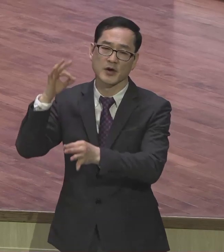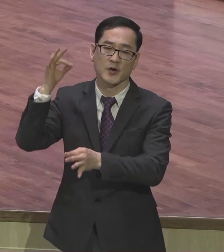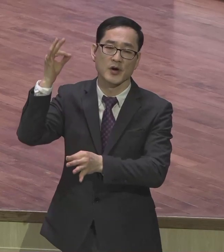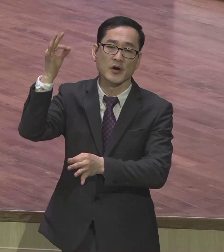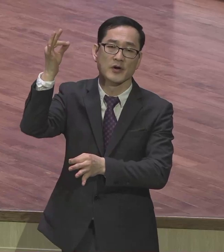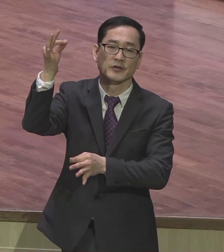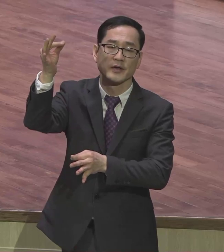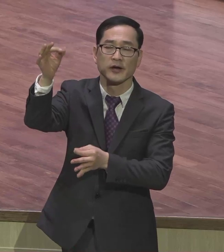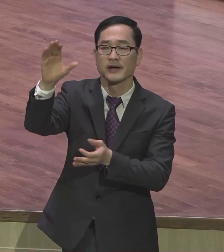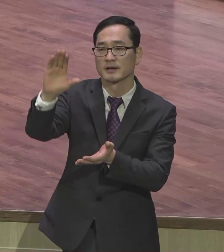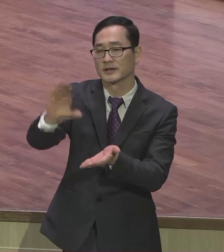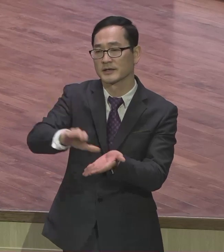그리스도의 그리스도의